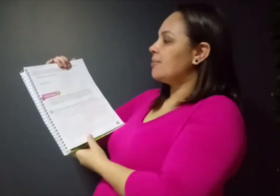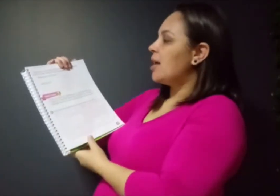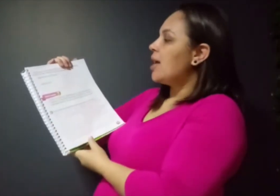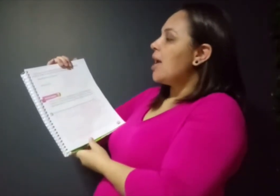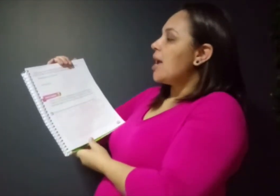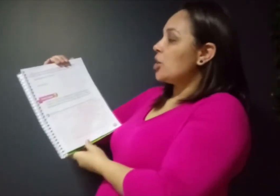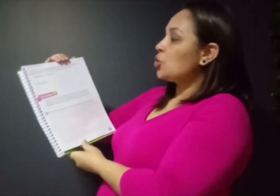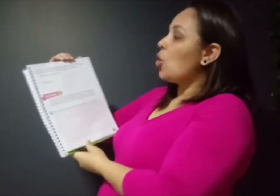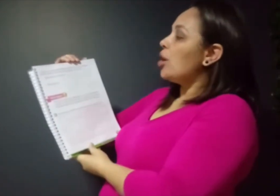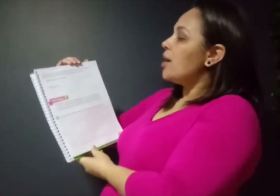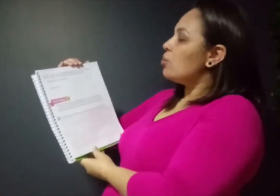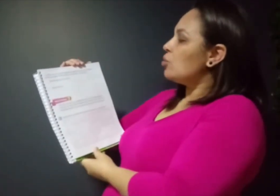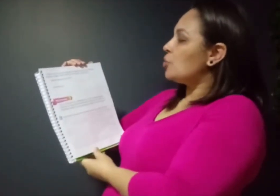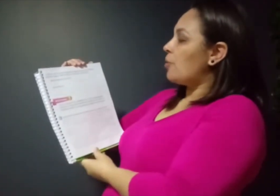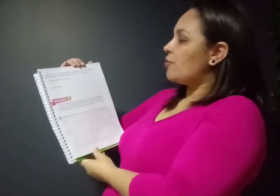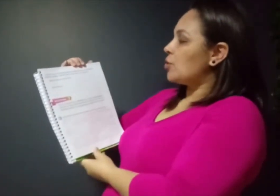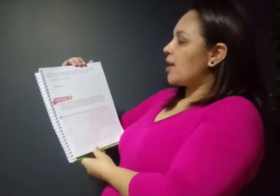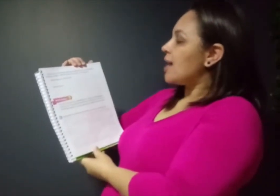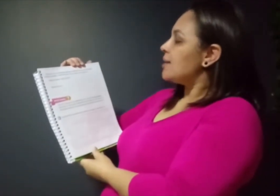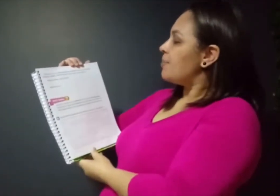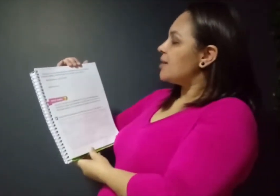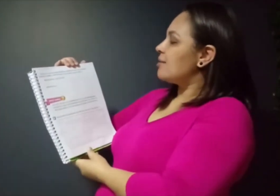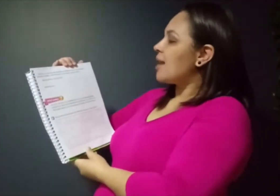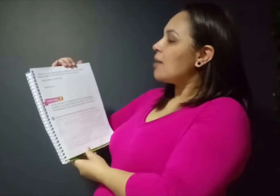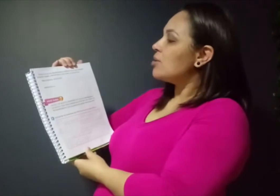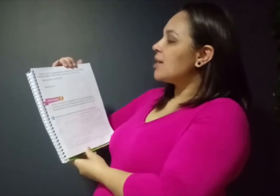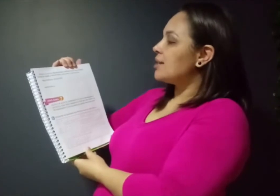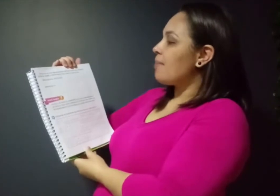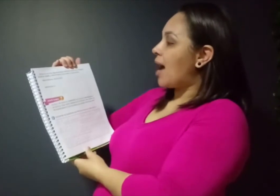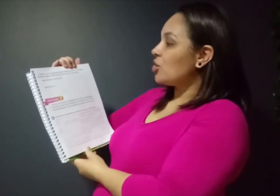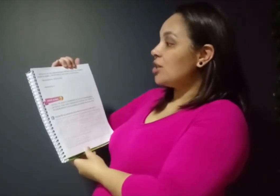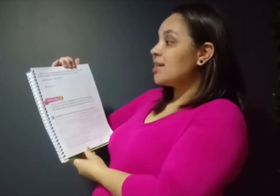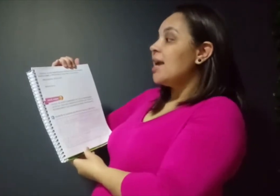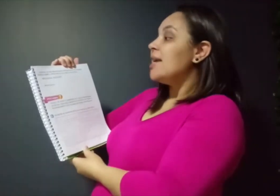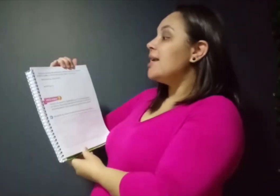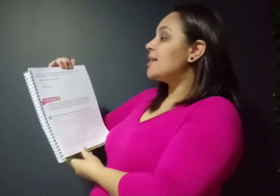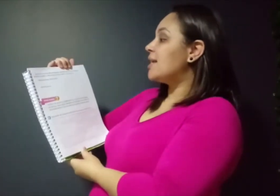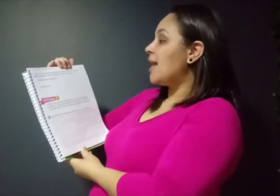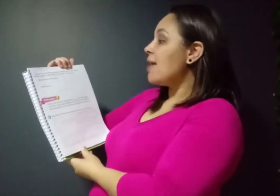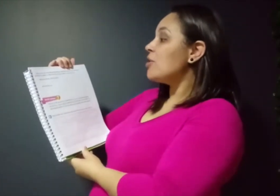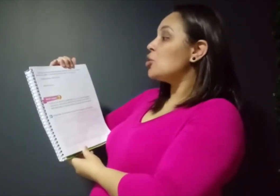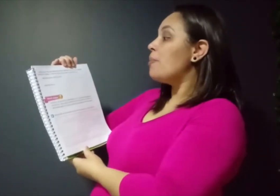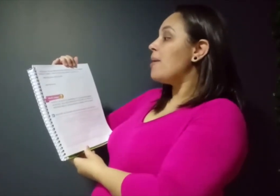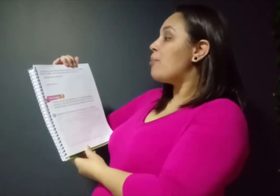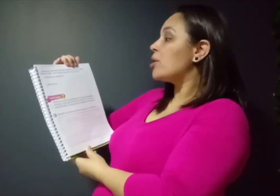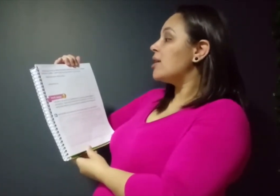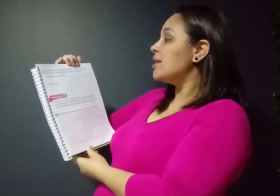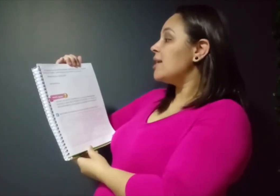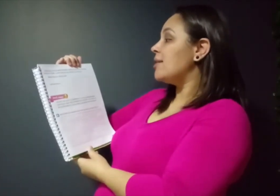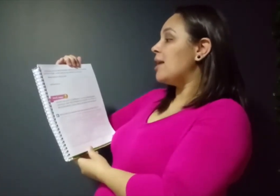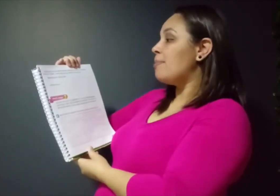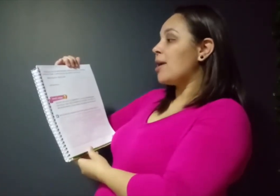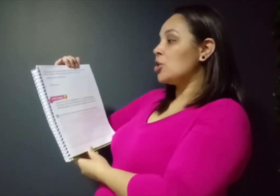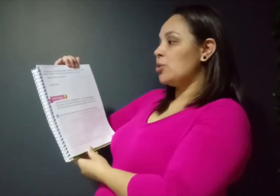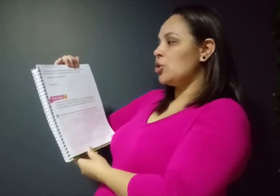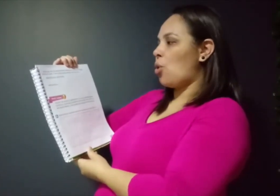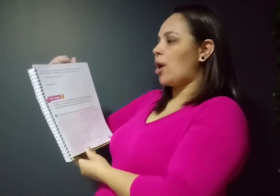escolha um dos profissionais apresentados nas imagens e escreva sobre a importância dele para a sua escola.